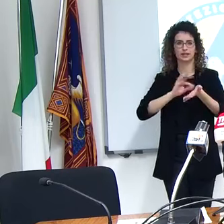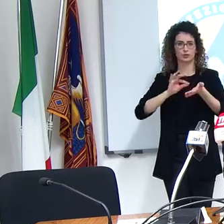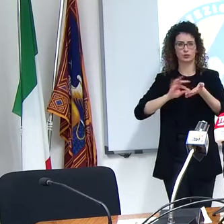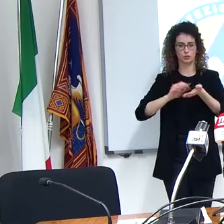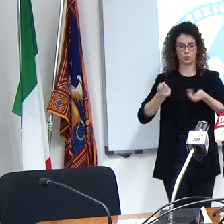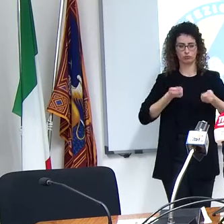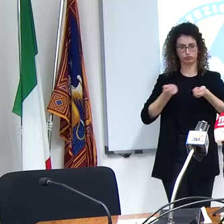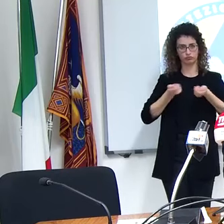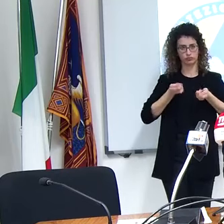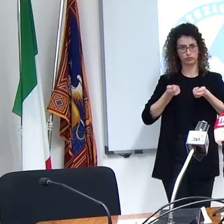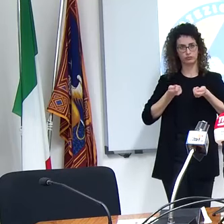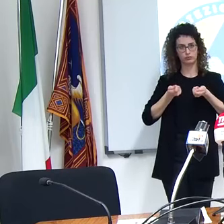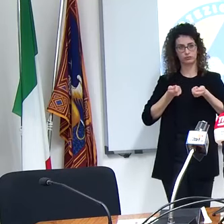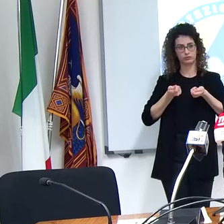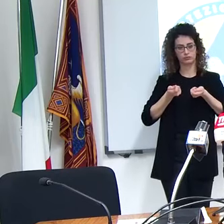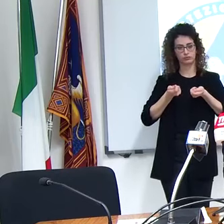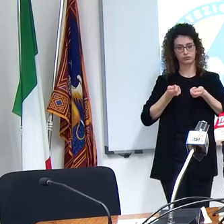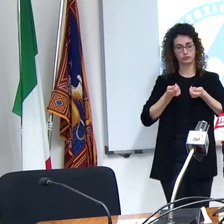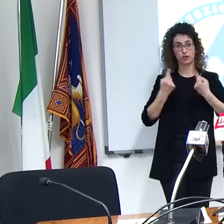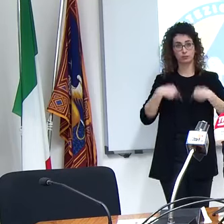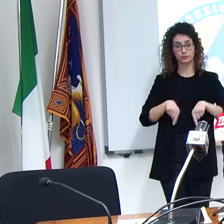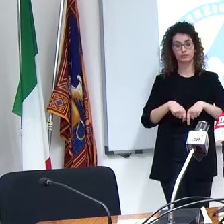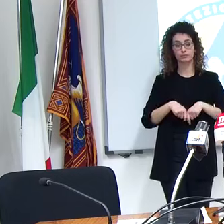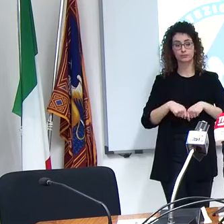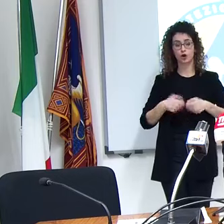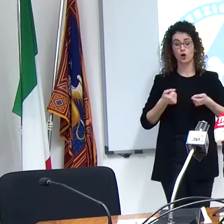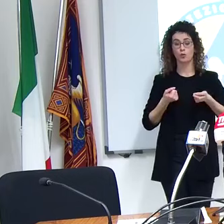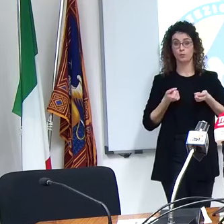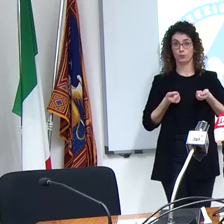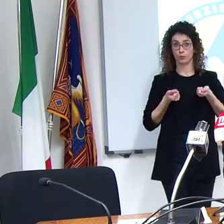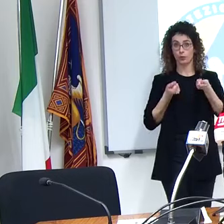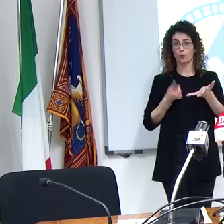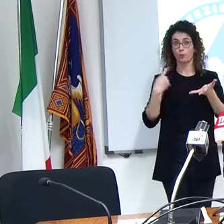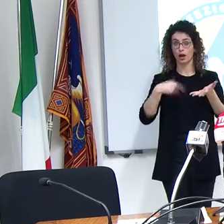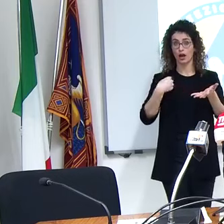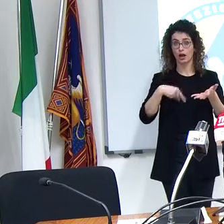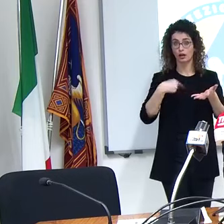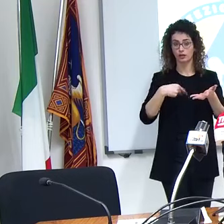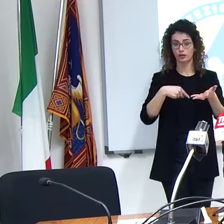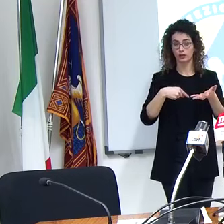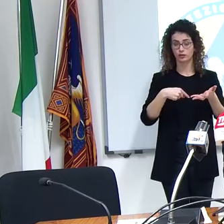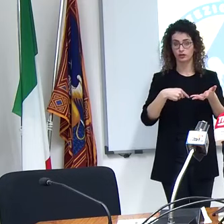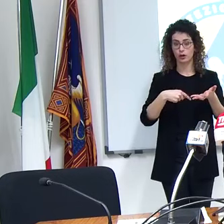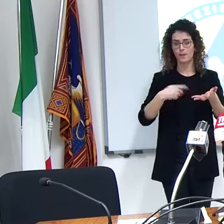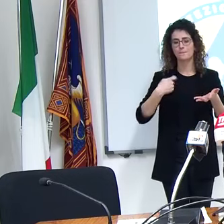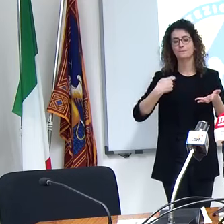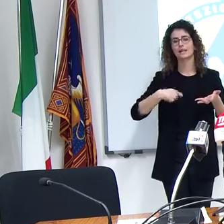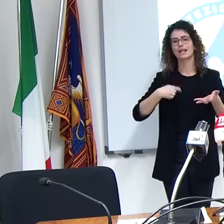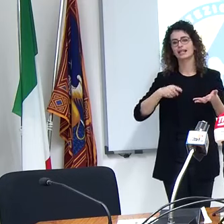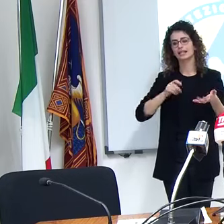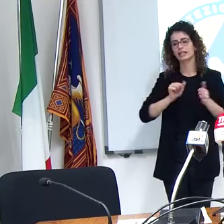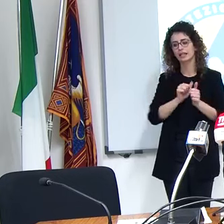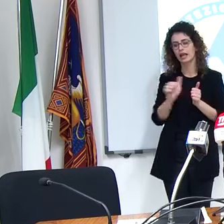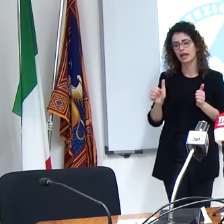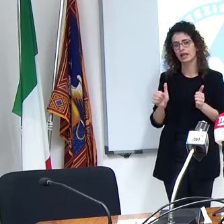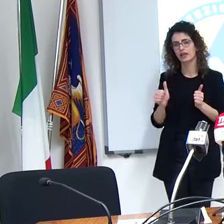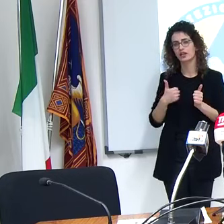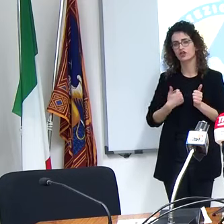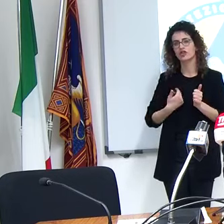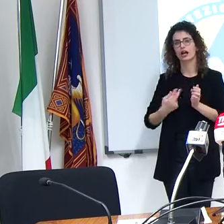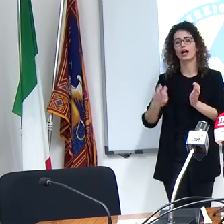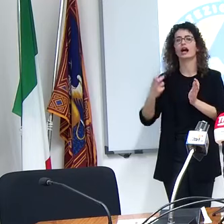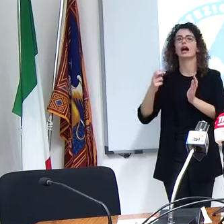ecco in presenza di questo dato numerico ai presidenti la norma è l'articolo 21